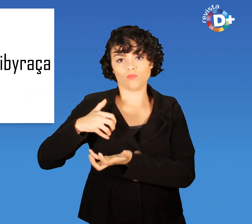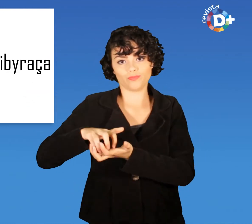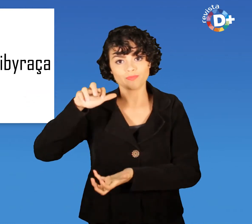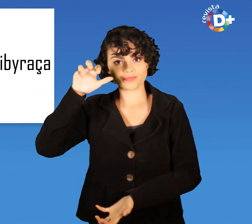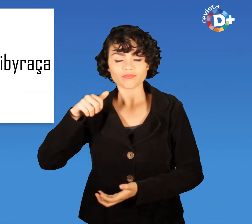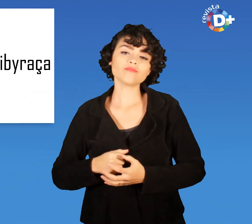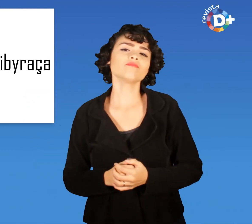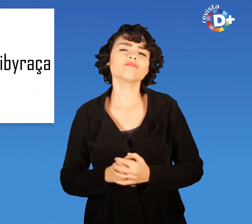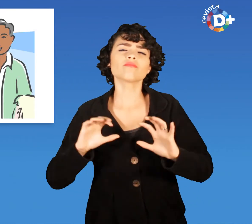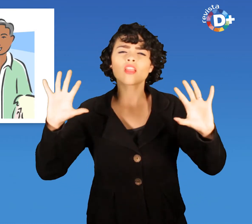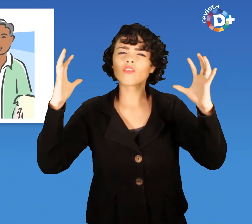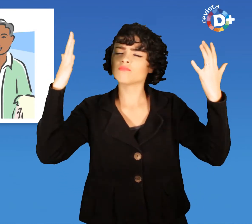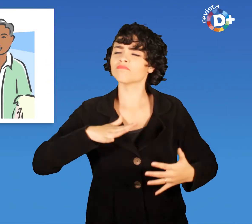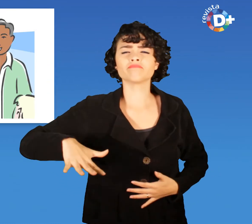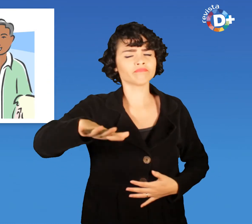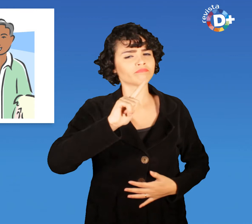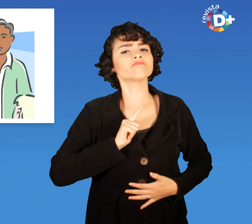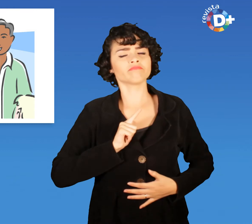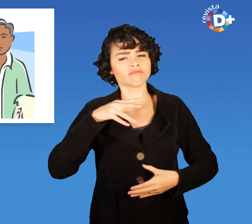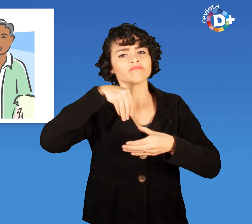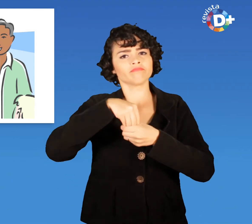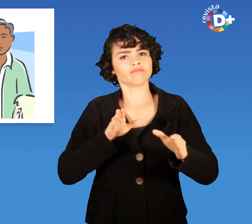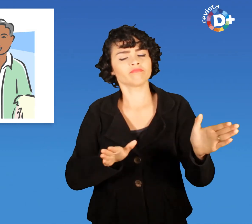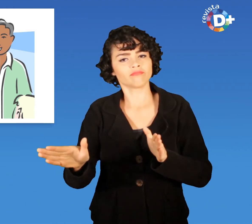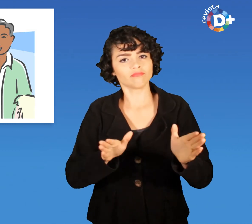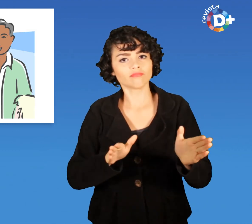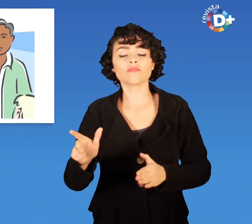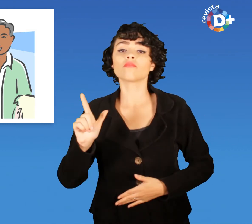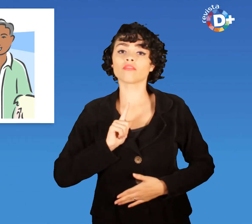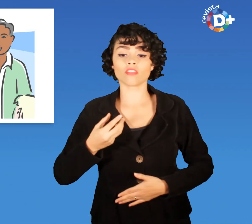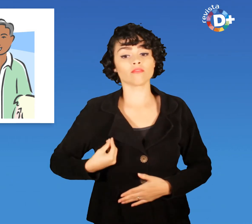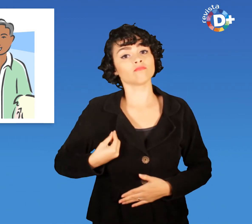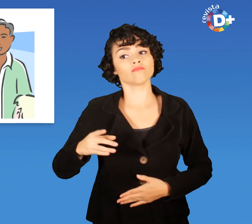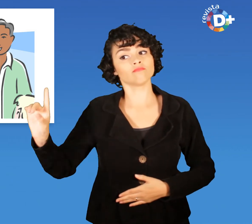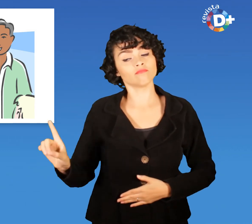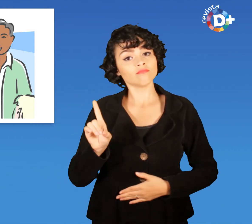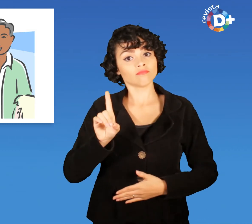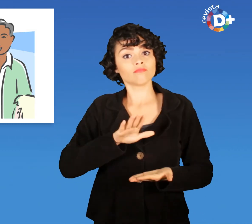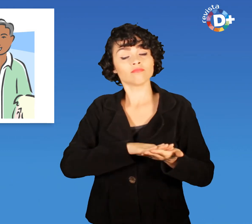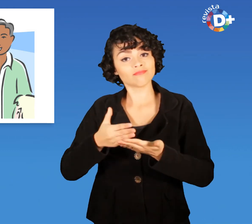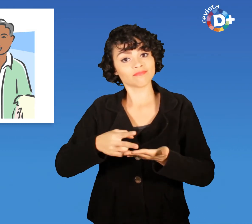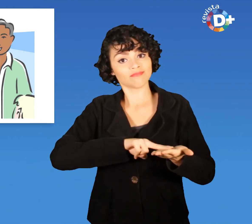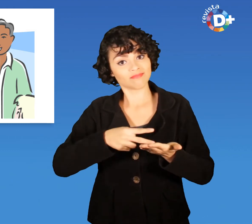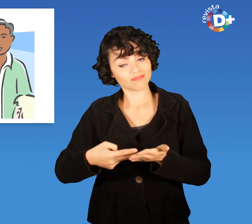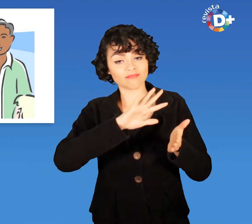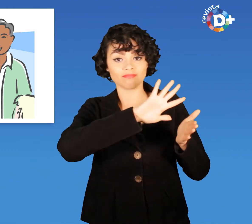plena acessibilidade Serão disponibilizados tradutores, intérpretes de libras, a língua